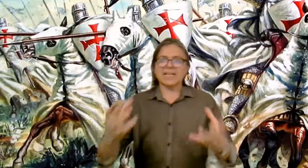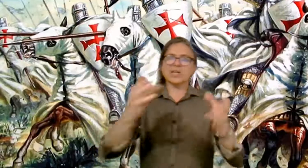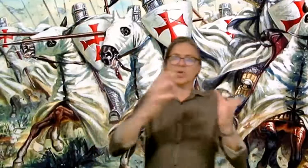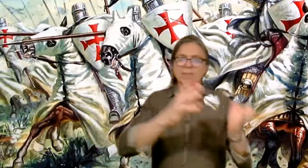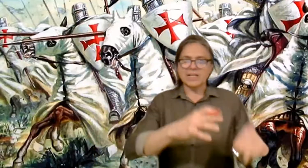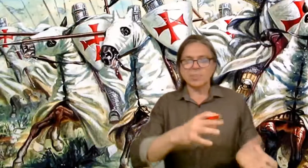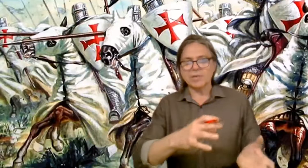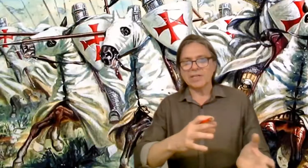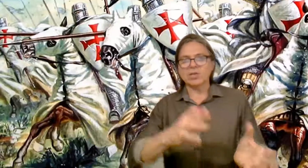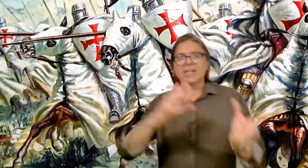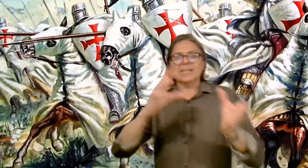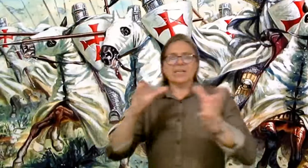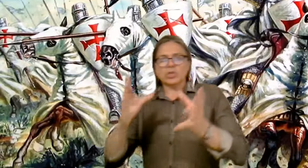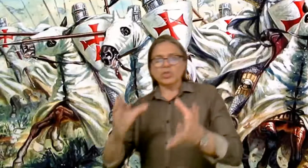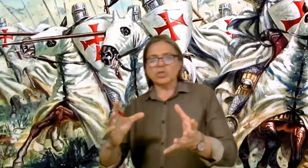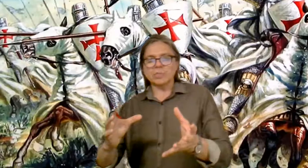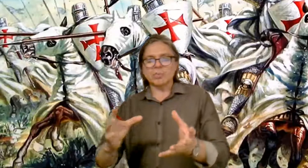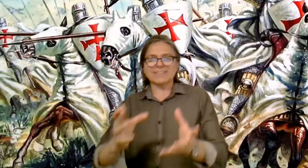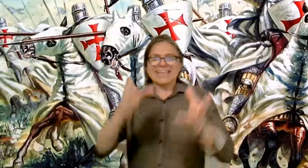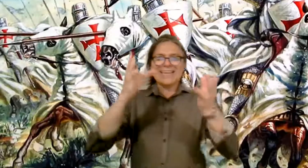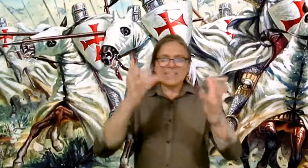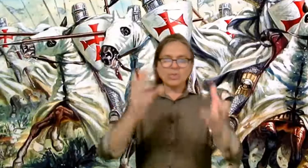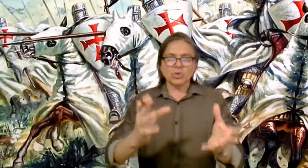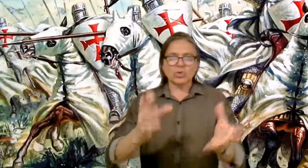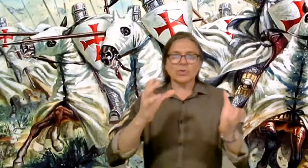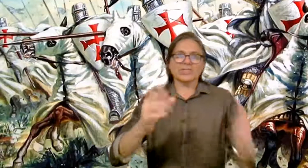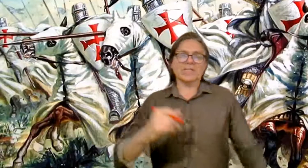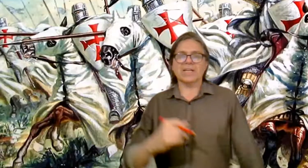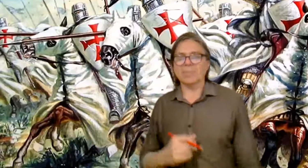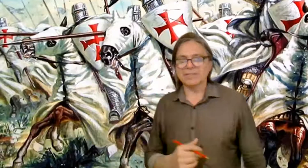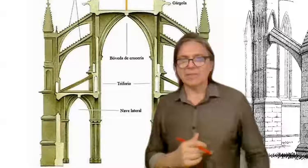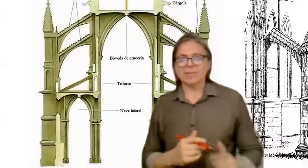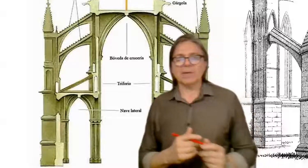el románico primero y el gótico después, en torno a lo que sería la plaza principal.